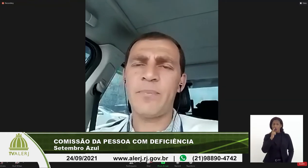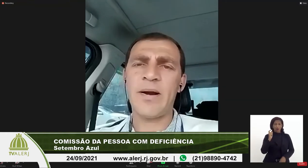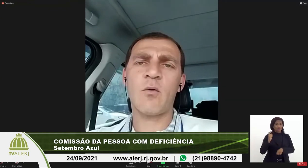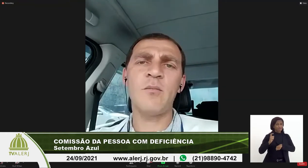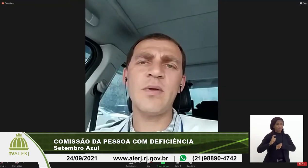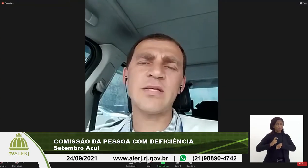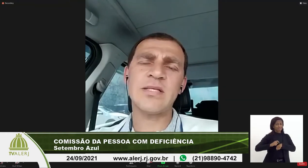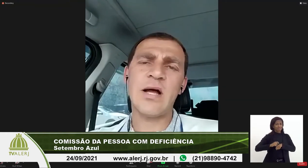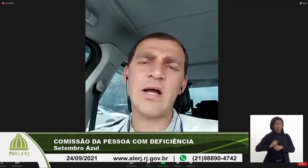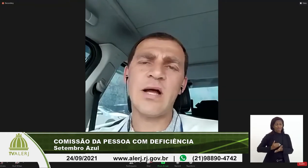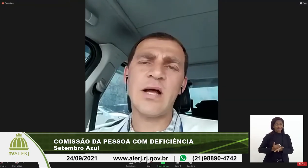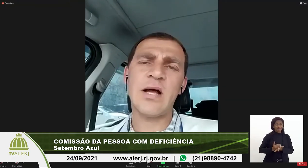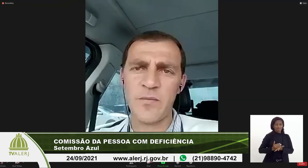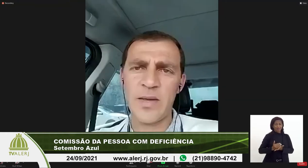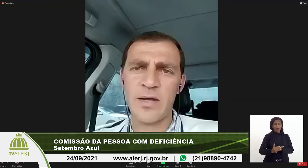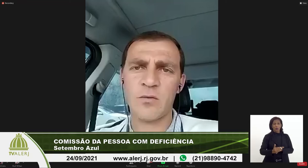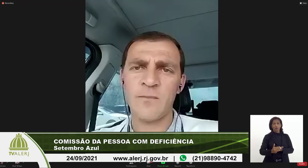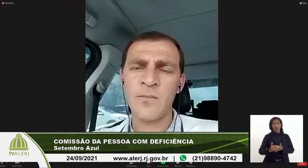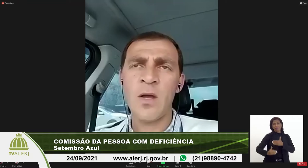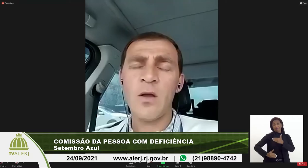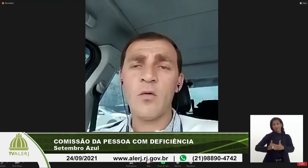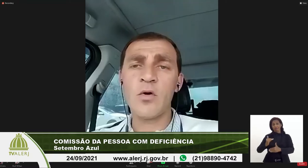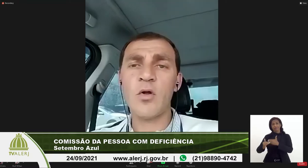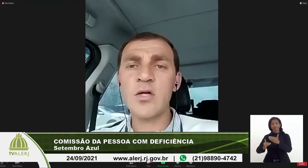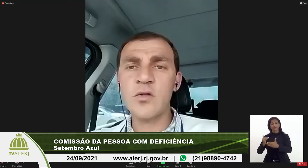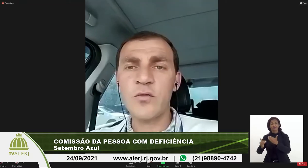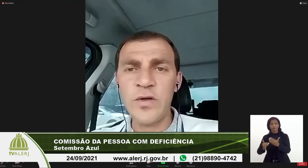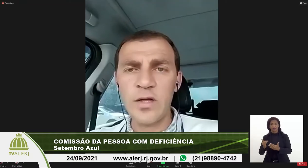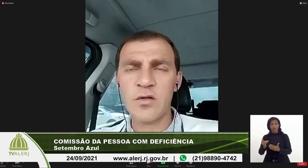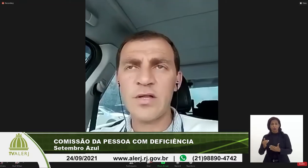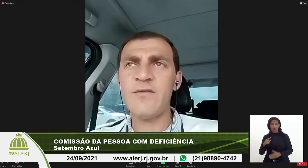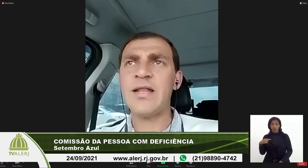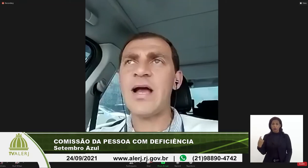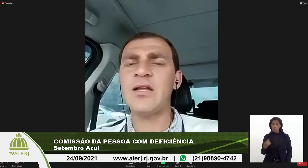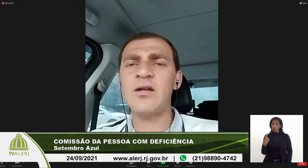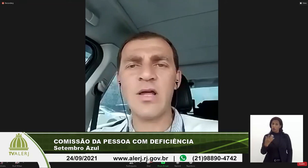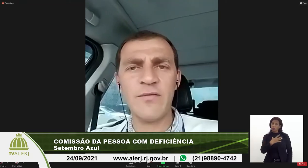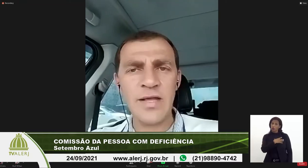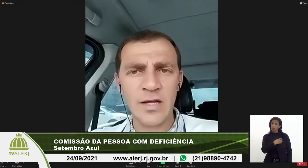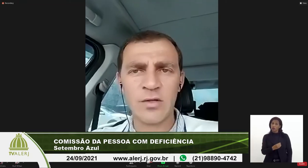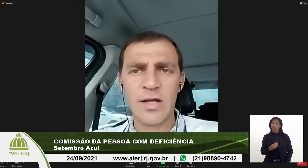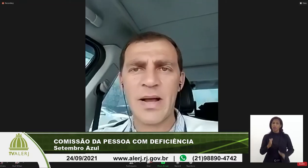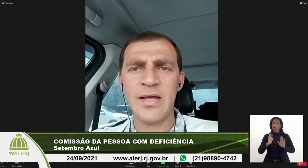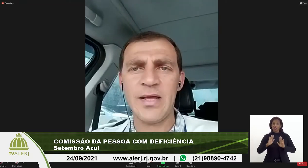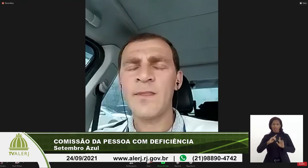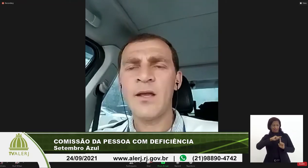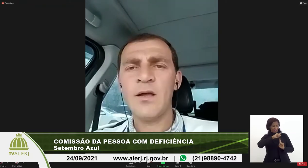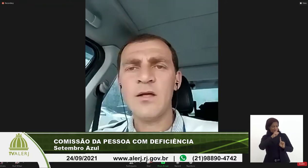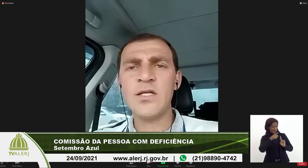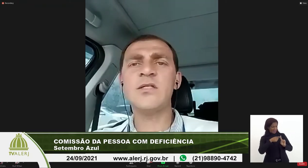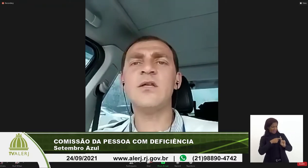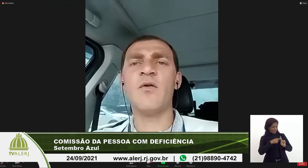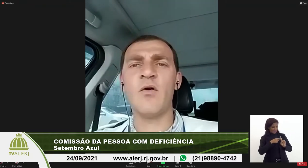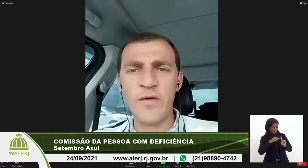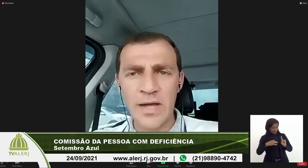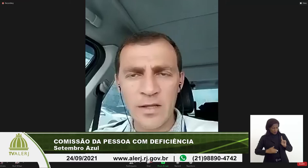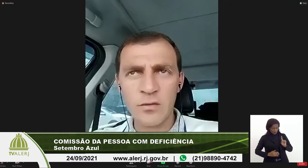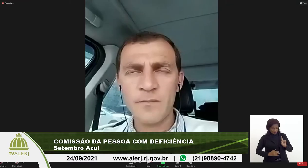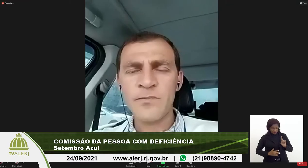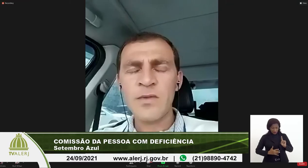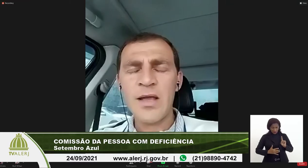para começar o seu desenvolvimento. Os nossos filhos, na verdade, eles já vêm dentro da barriga, se